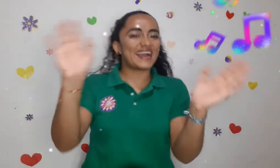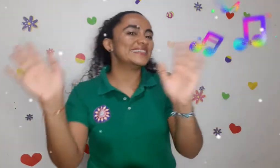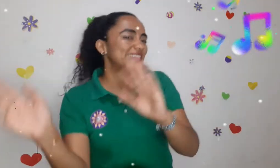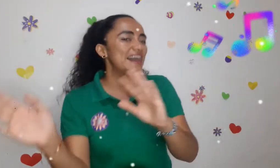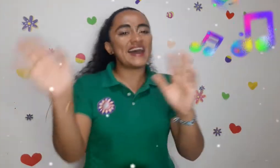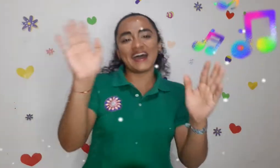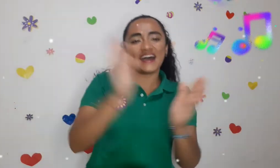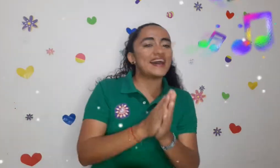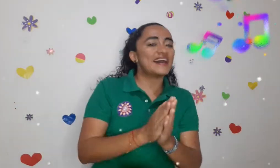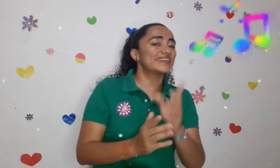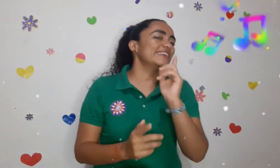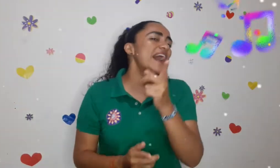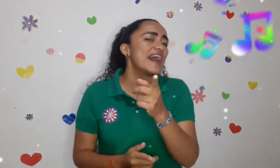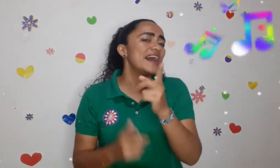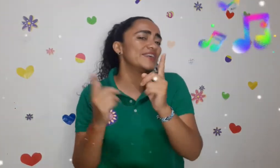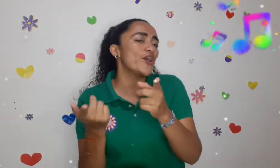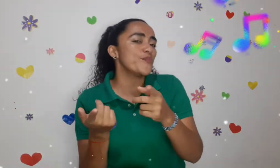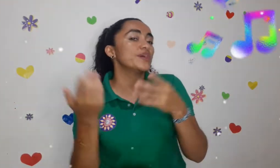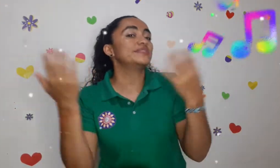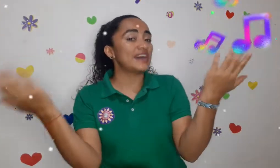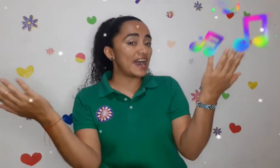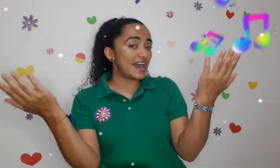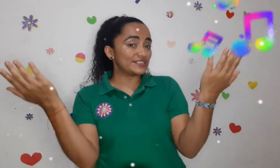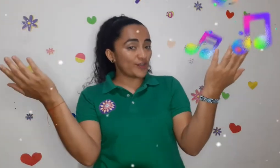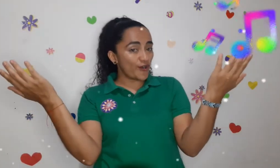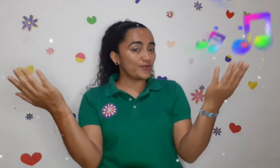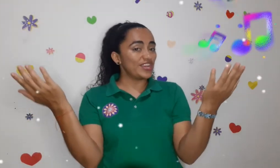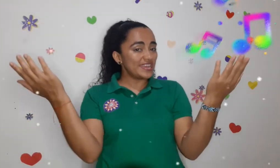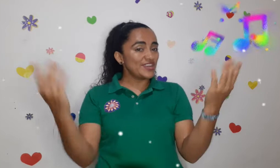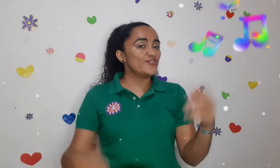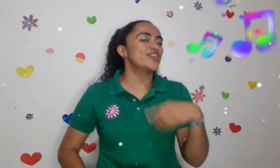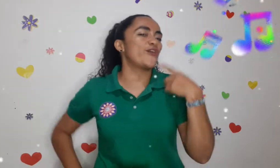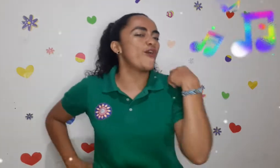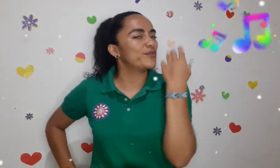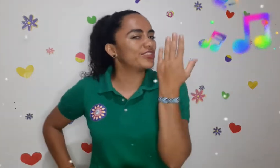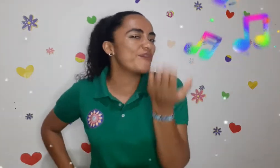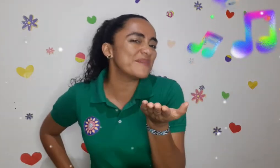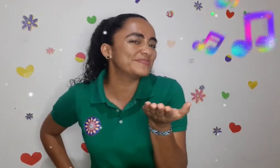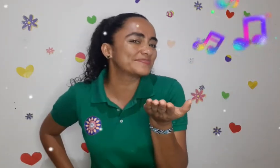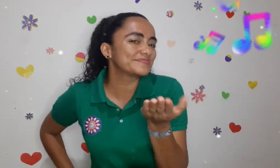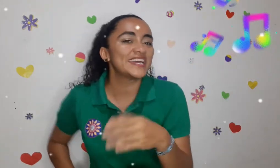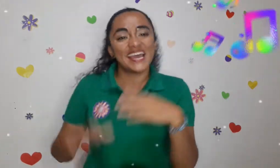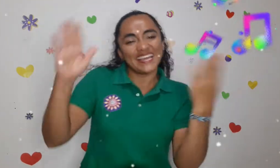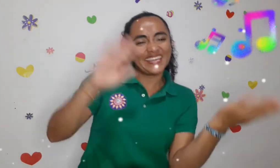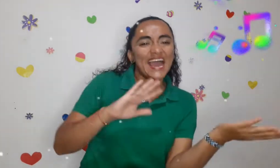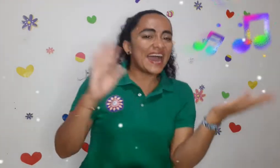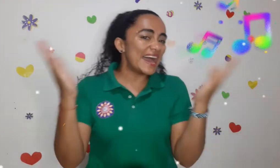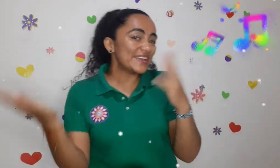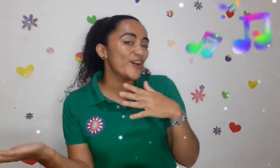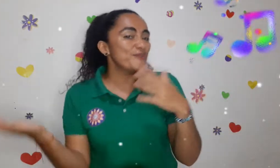cantar. ¿Qué hay? ¿Cómo estás? ¿Cómo te ha ido y cómo te va? ¿Qué hay? ¿Cómo